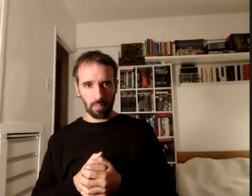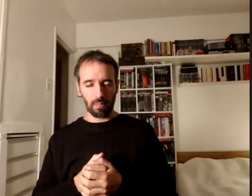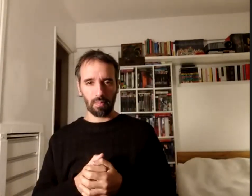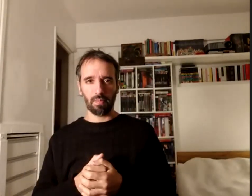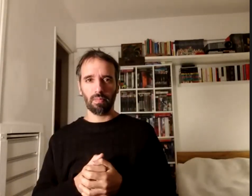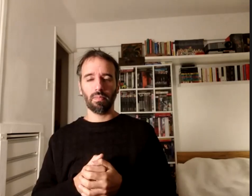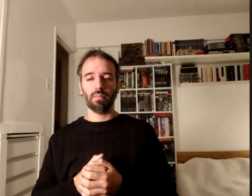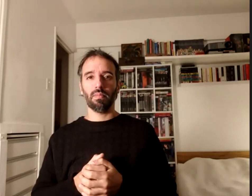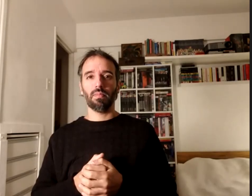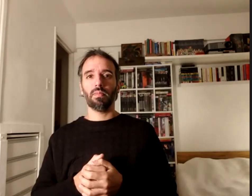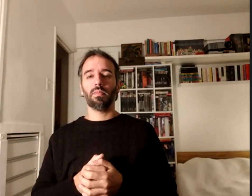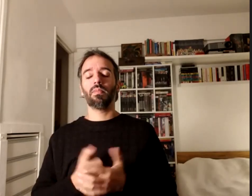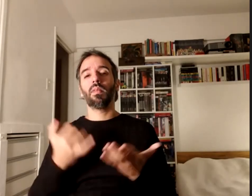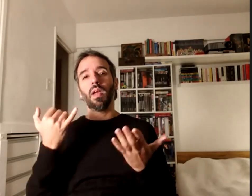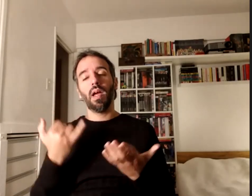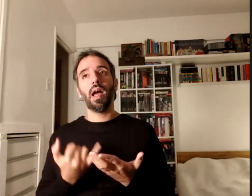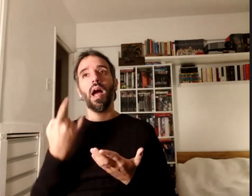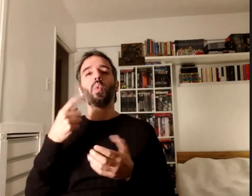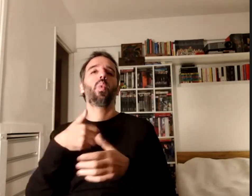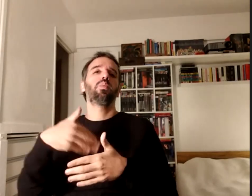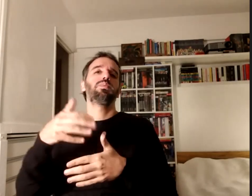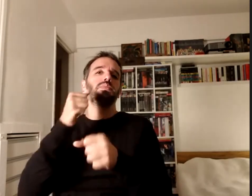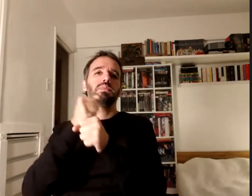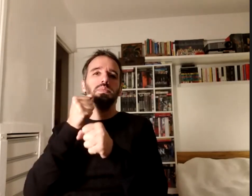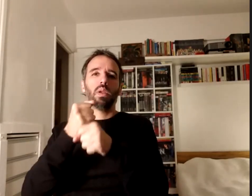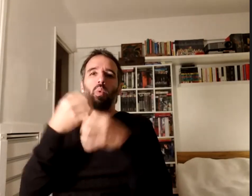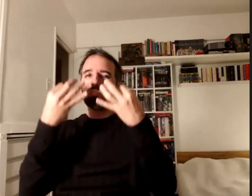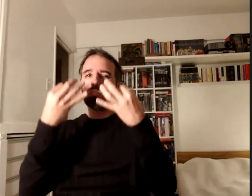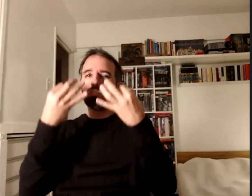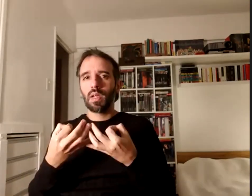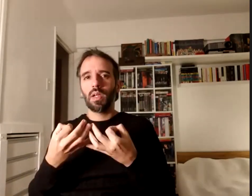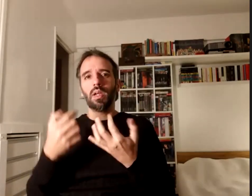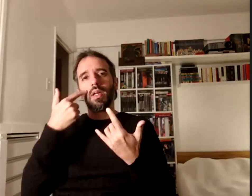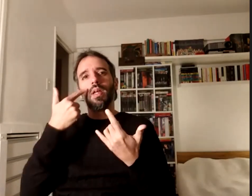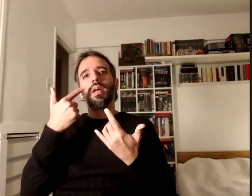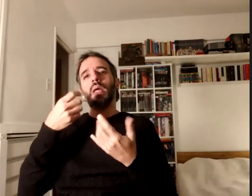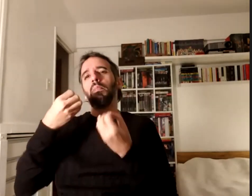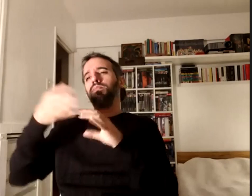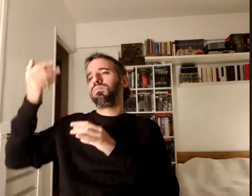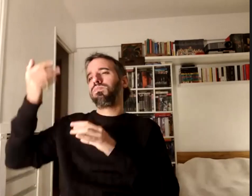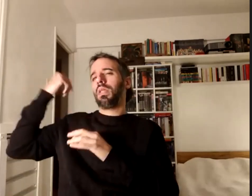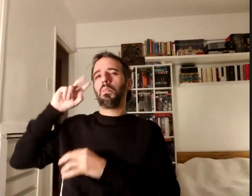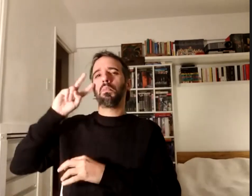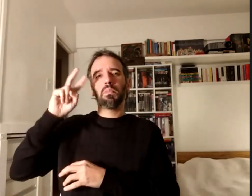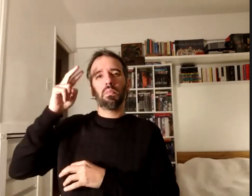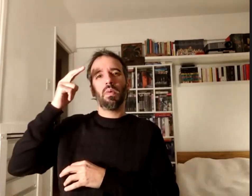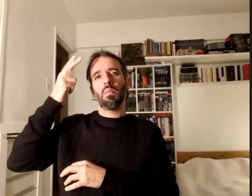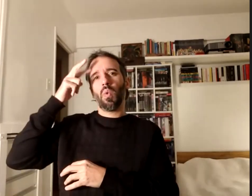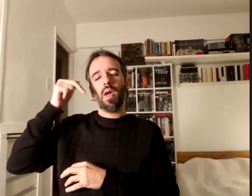trabajo clásico de los años 20 o 30 de Ruth Benedict que fue una